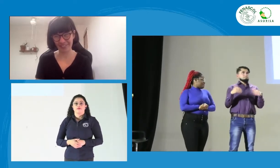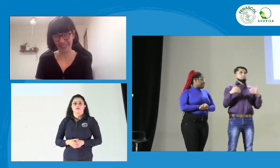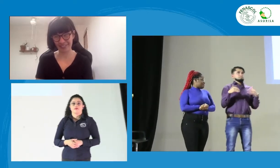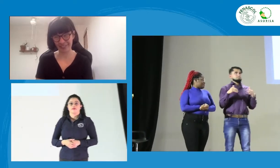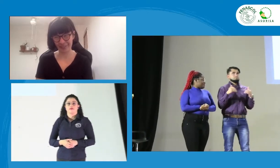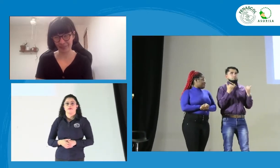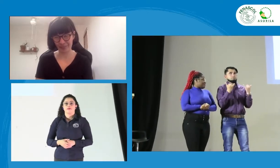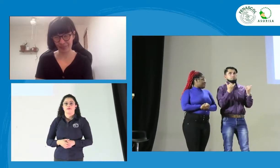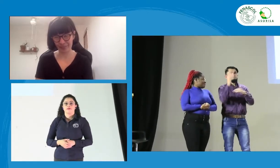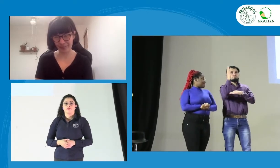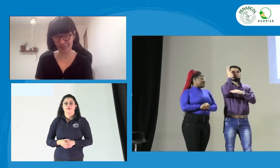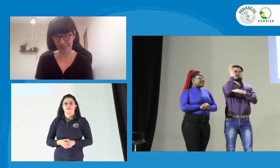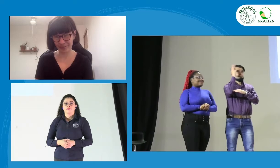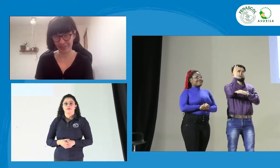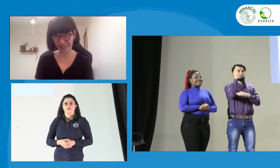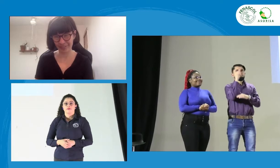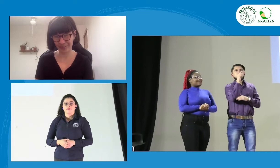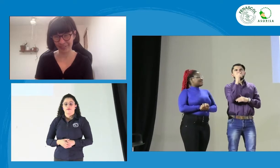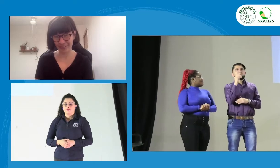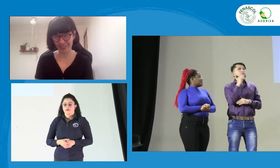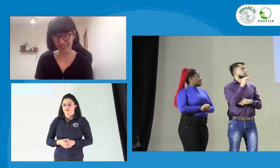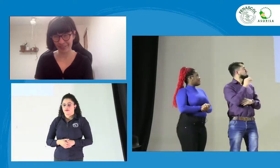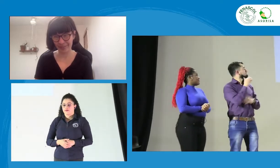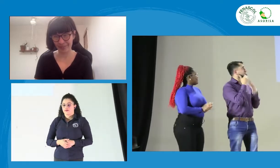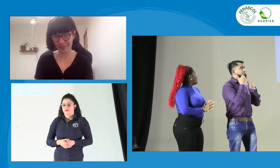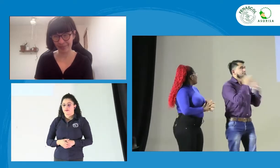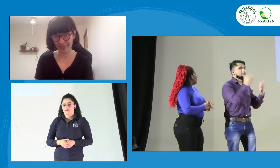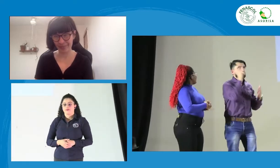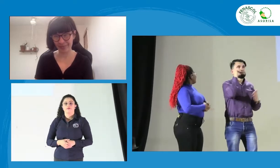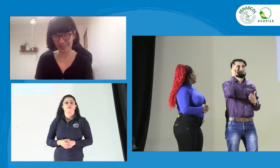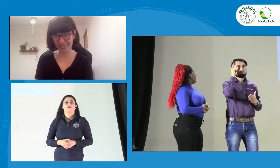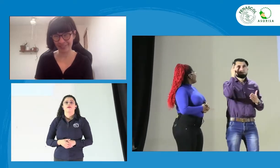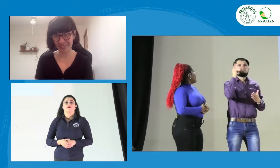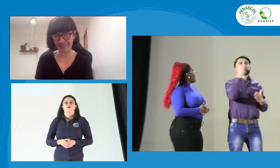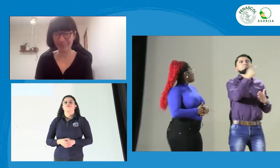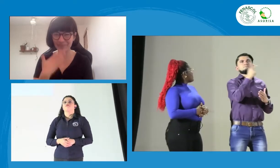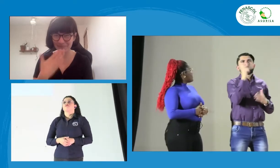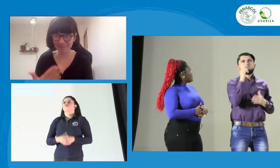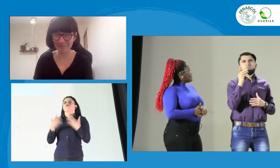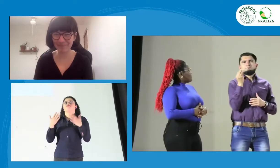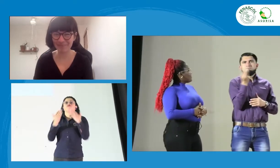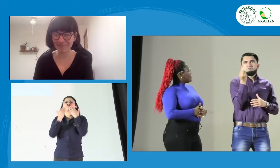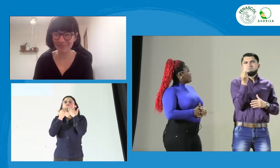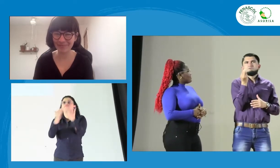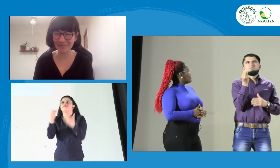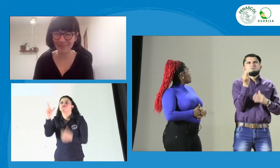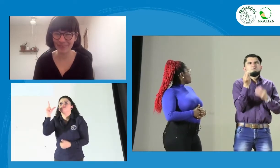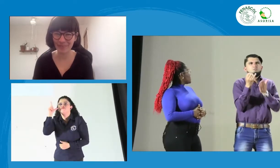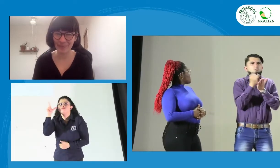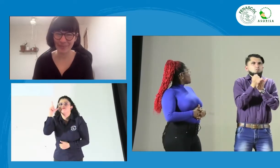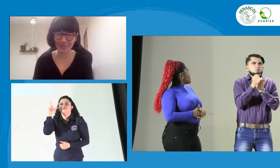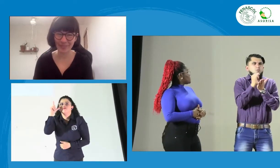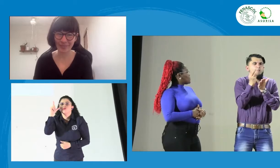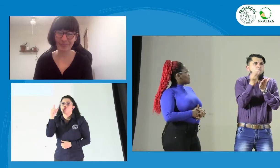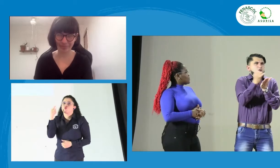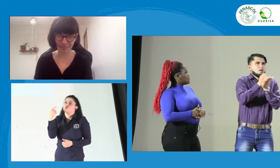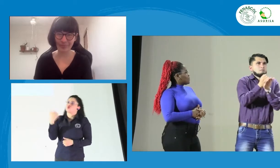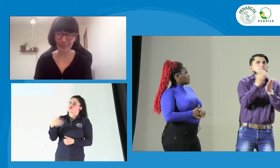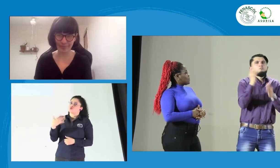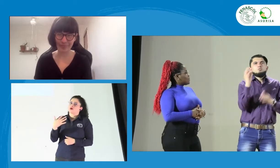¡Wow! ¡Excelente presentación! Bueno, muchas gracias, Lore, por hablarnos